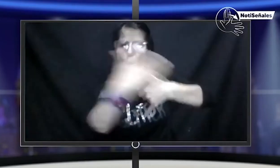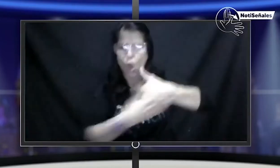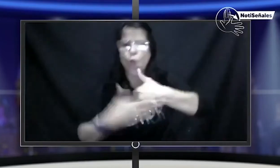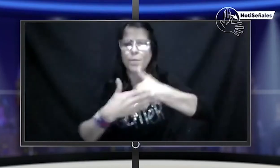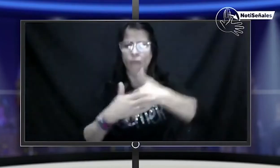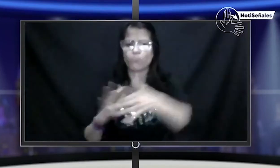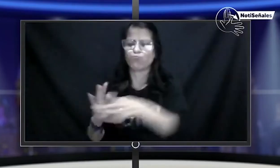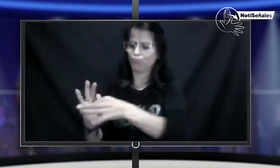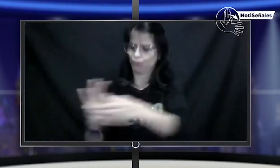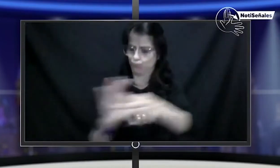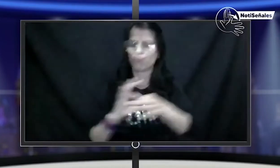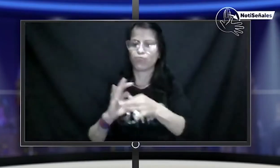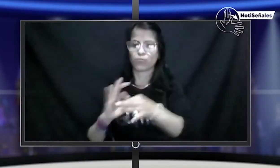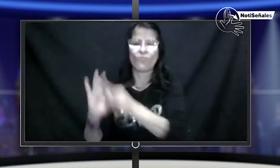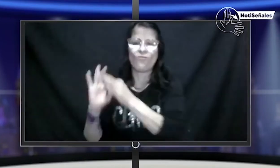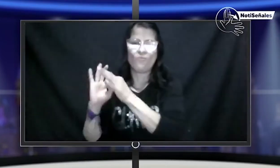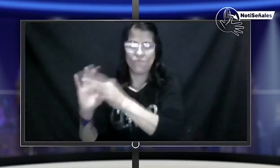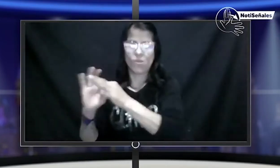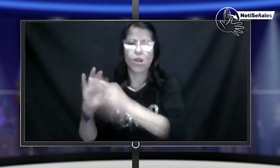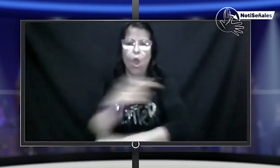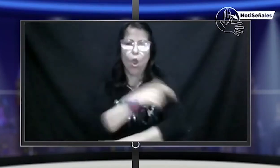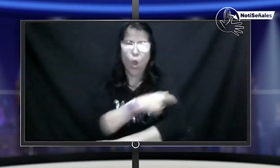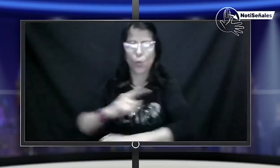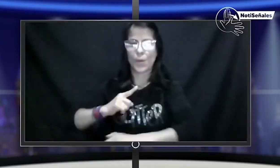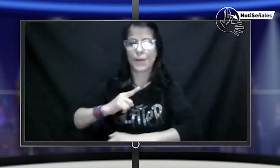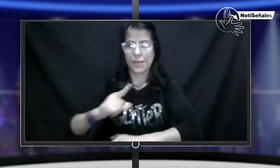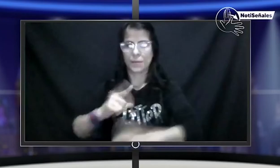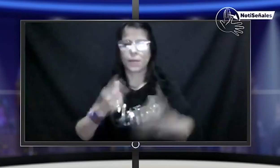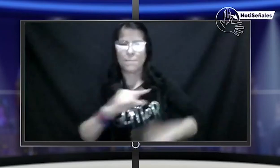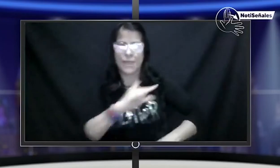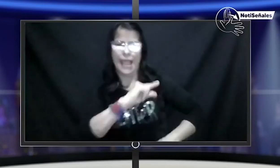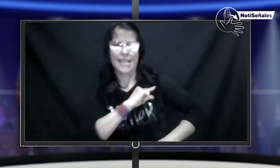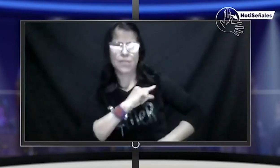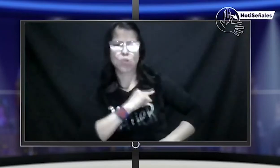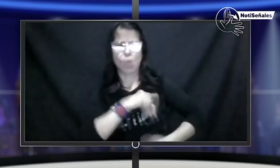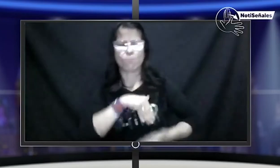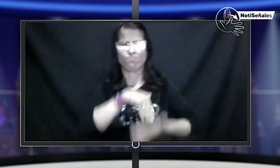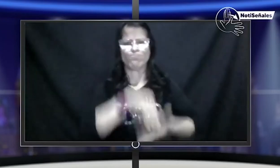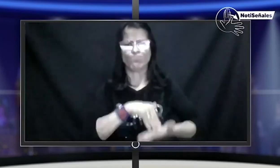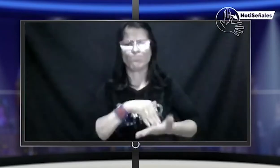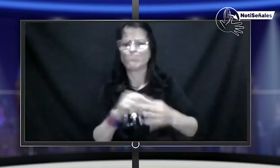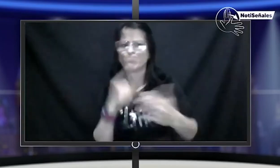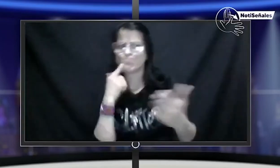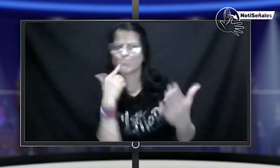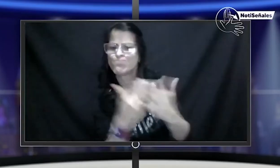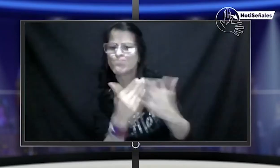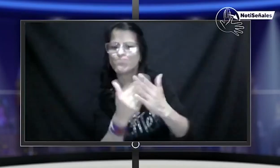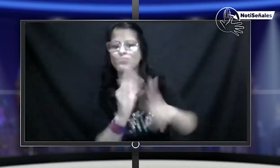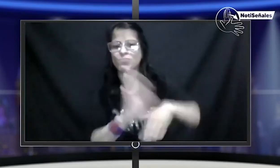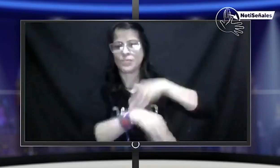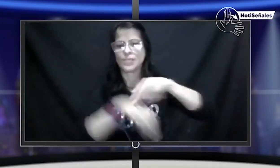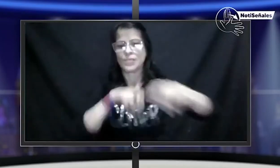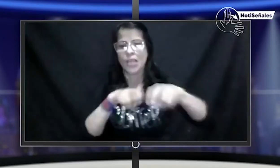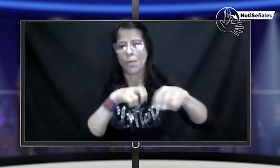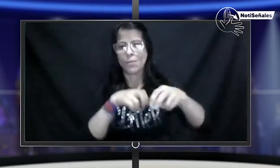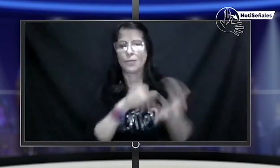para que nos puedan emitir esta licencia. Entonces, desde FENASCOL, el Comité y el INSOR hemos estado